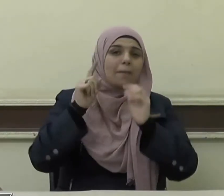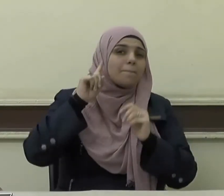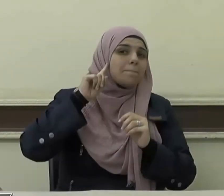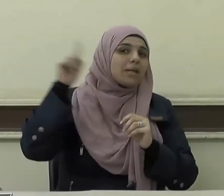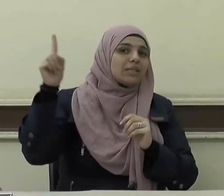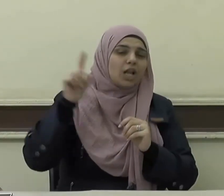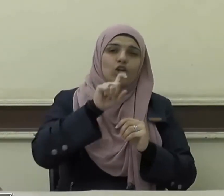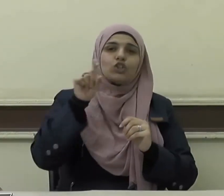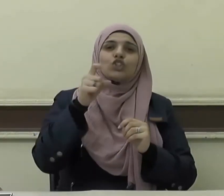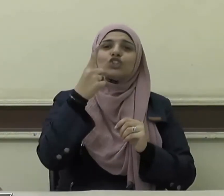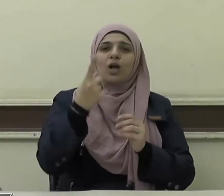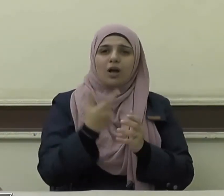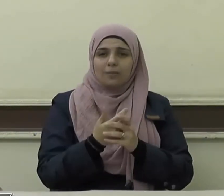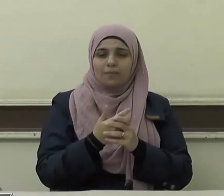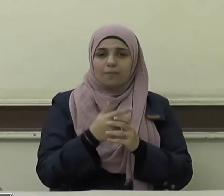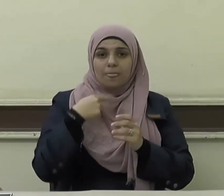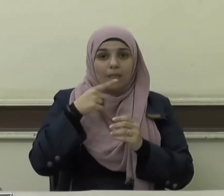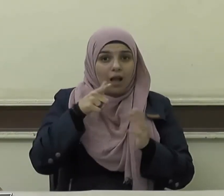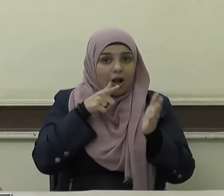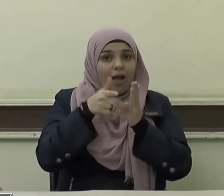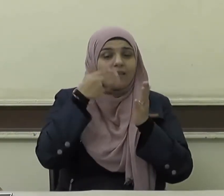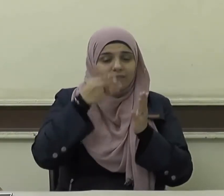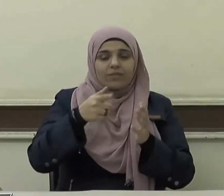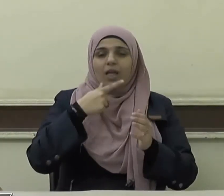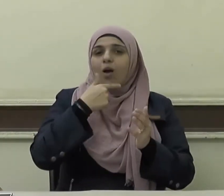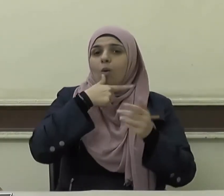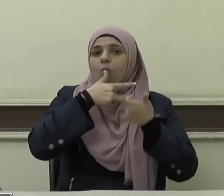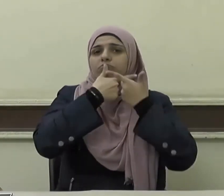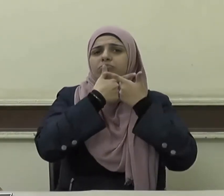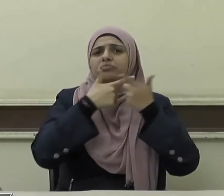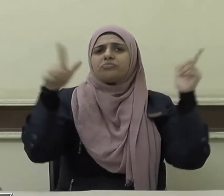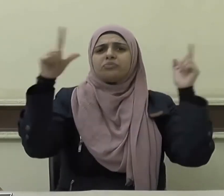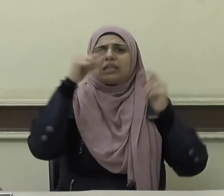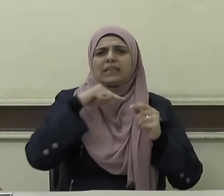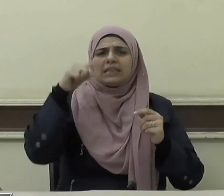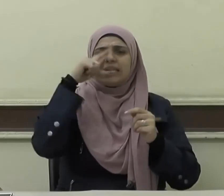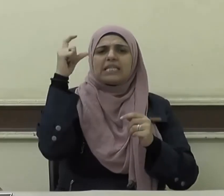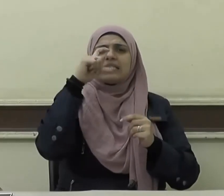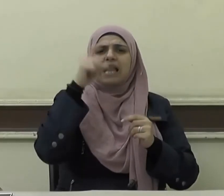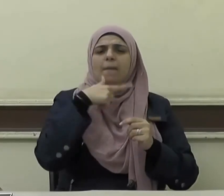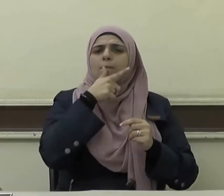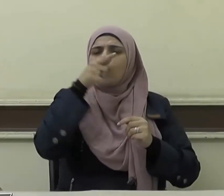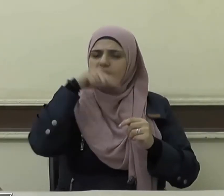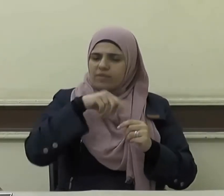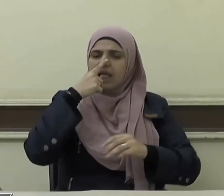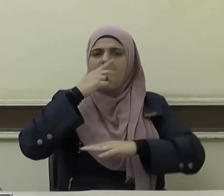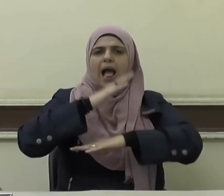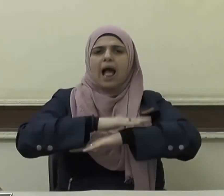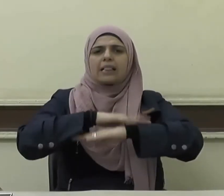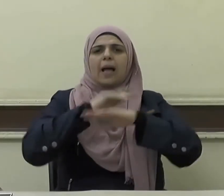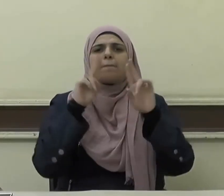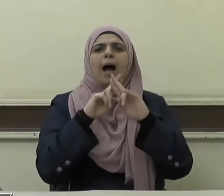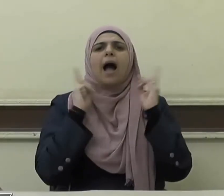المدينة شهرا لقد أقر الإسلام مجموعة من الأداب العامة